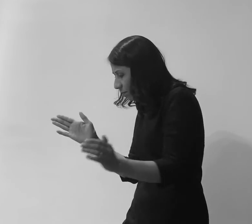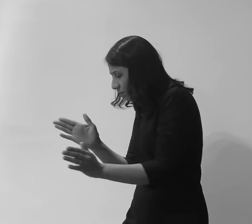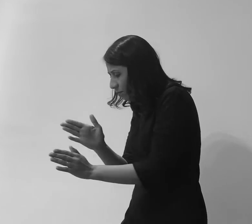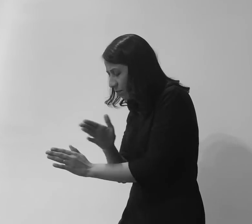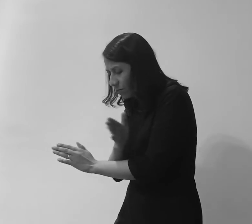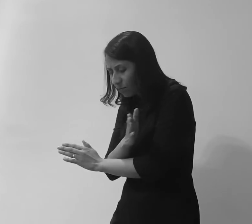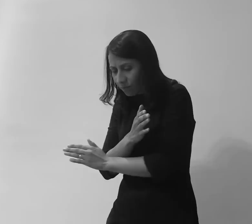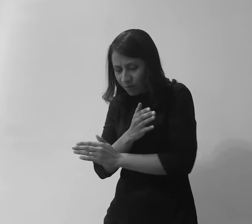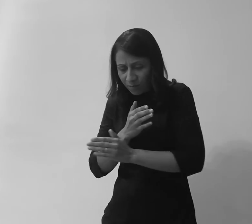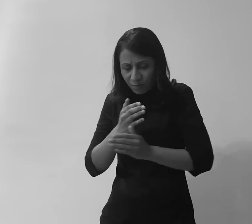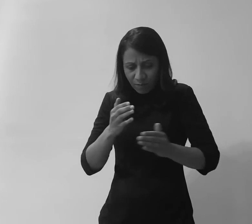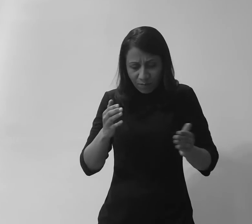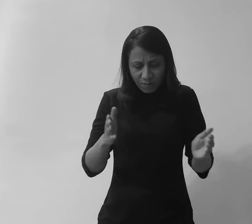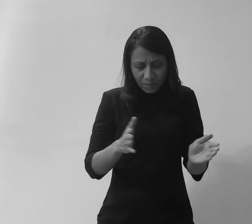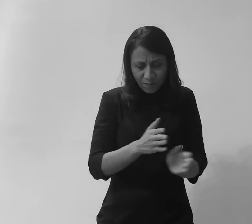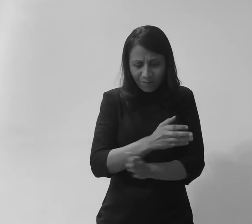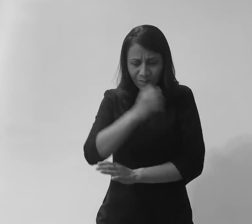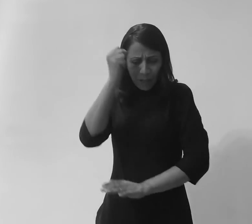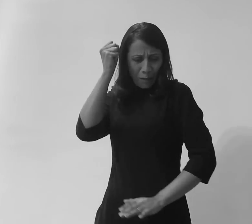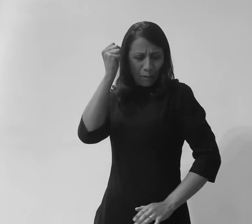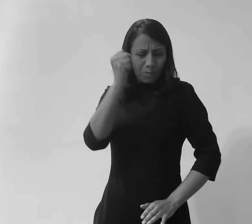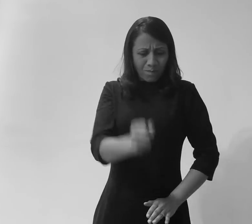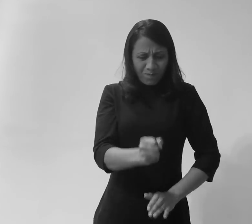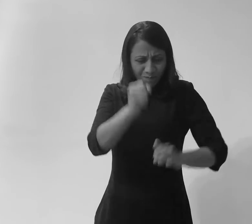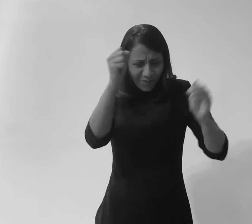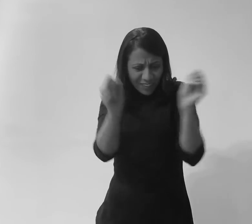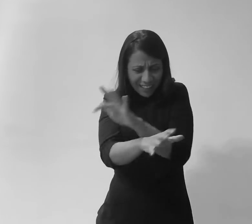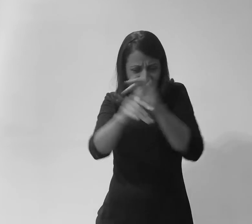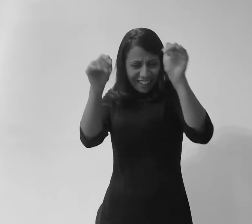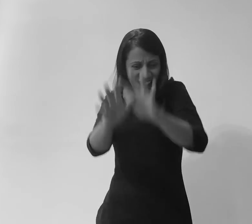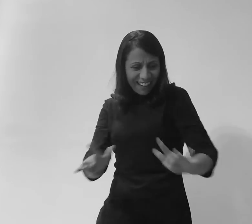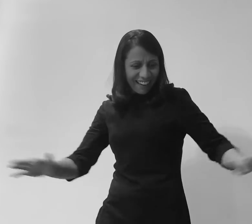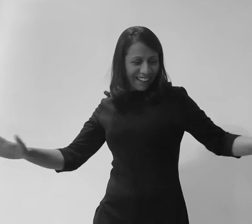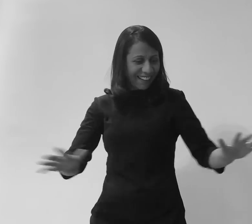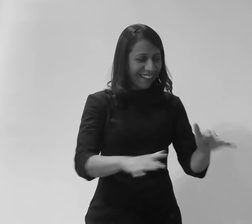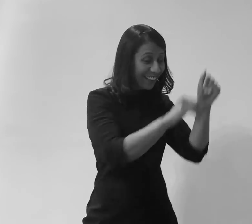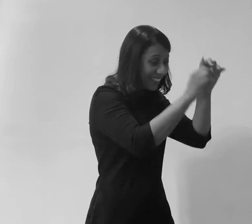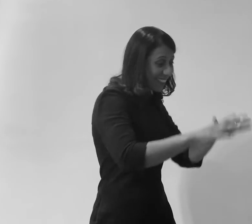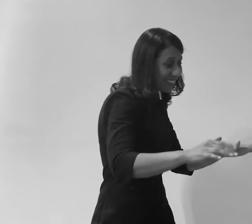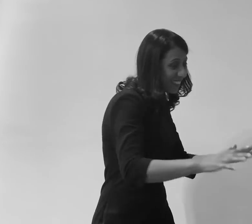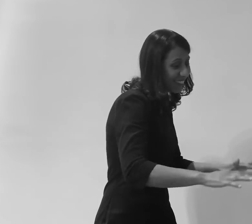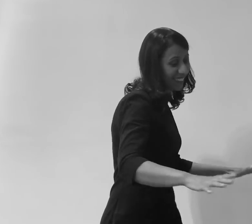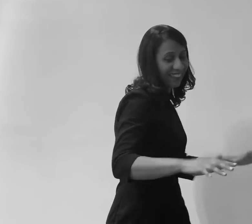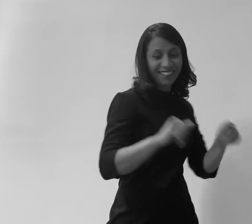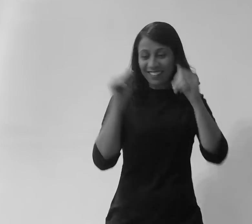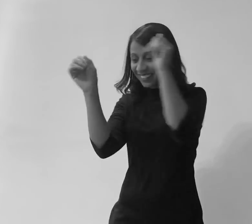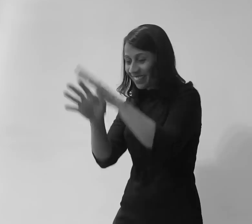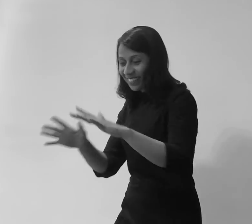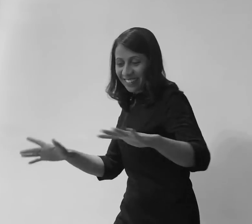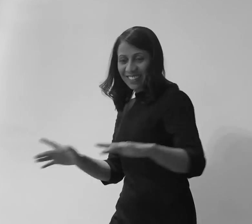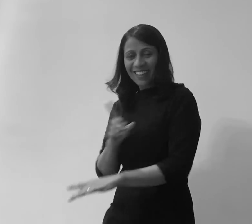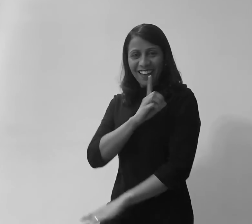Eu vi o mar se abrindo, matando o céu, caindo